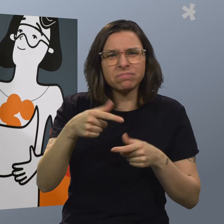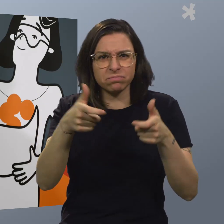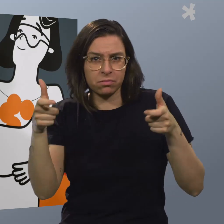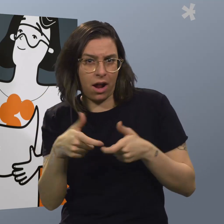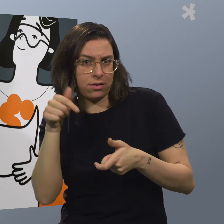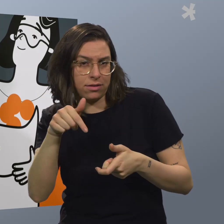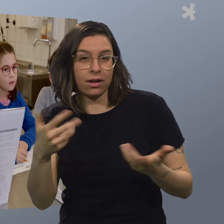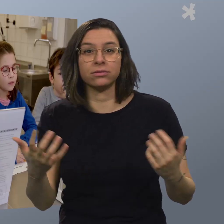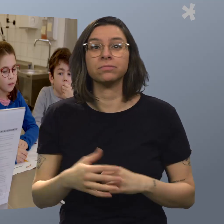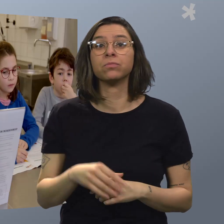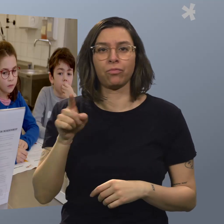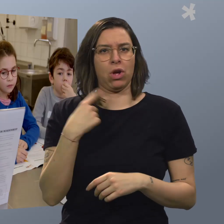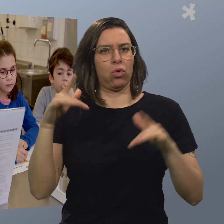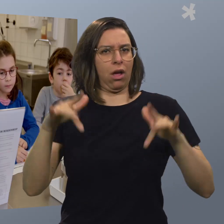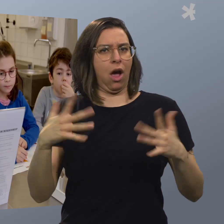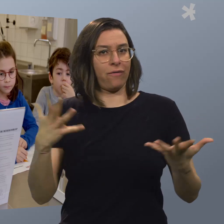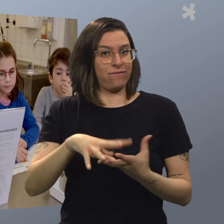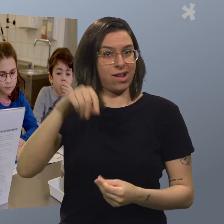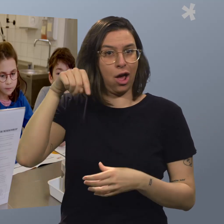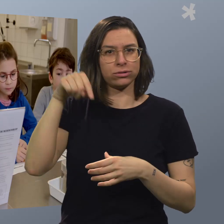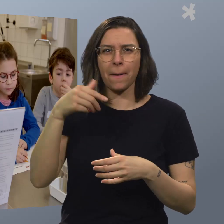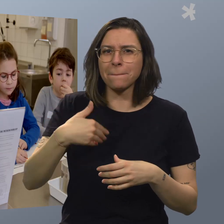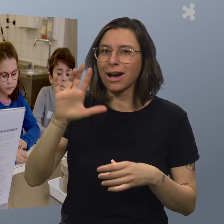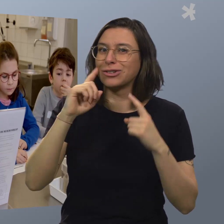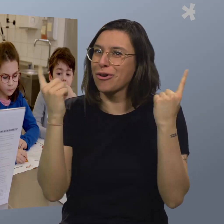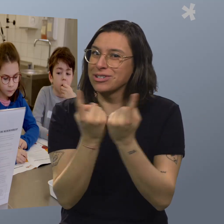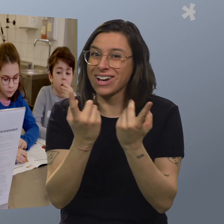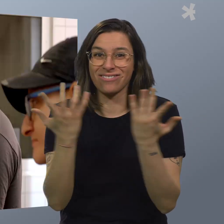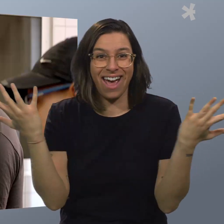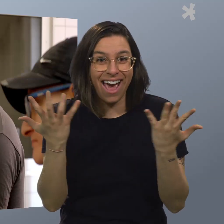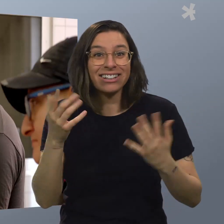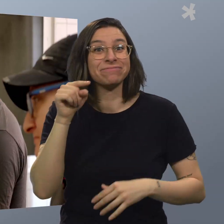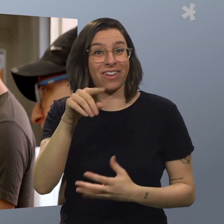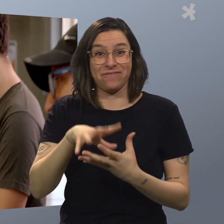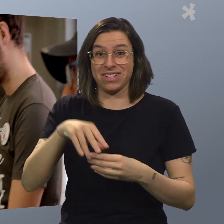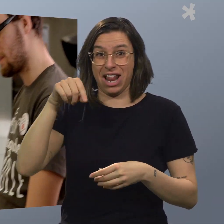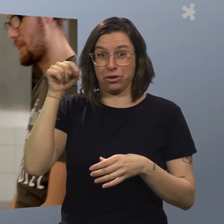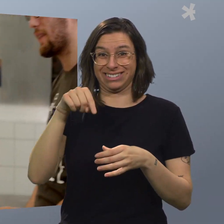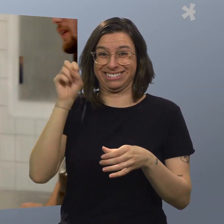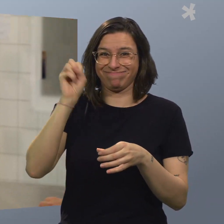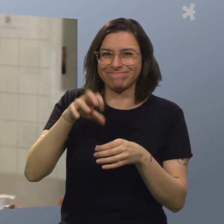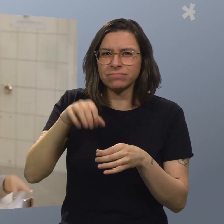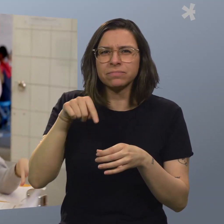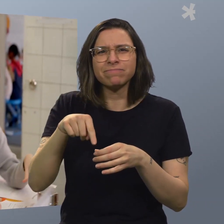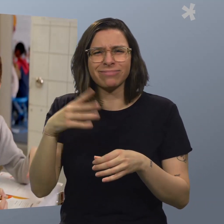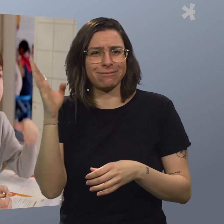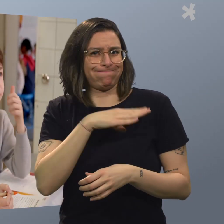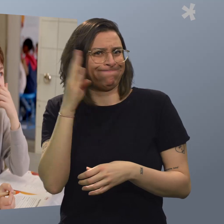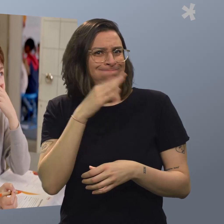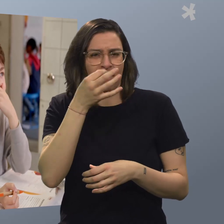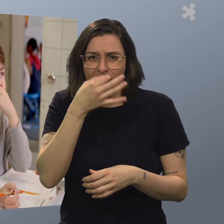drinnen ist in den Behältern. Natürlich haben wir auch unsere Fläschchen. Bei den meisten ist es wirklich extrem lustig, weil